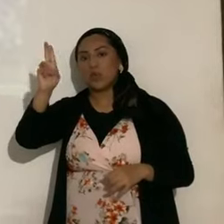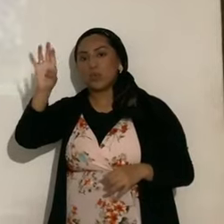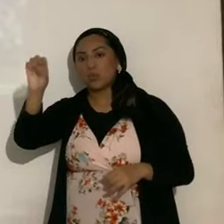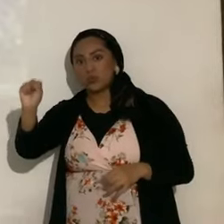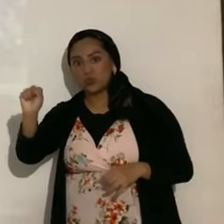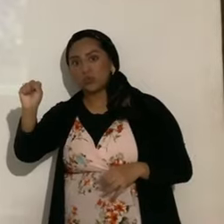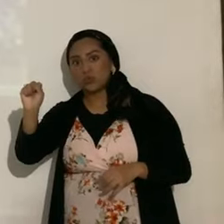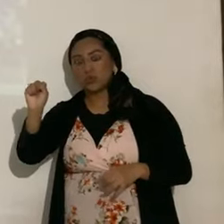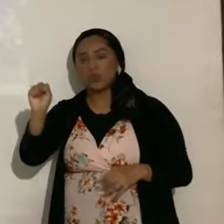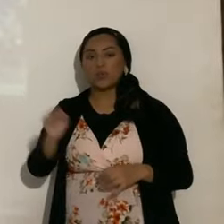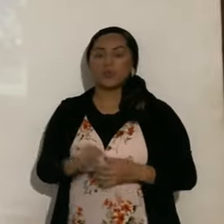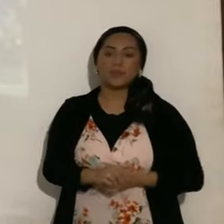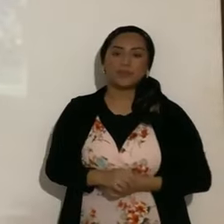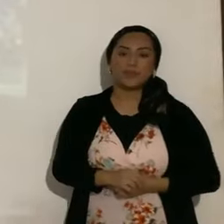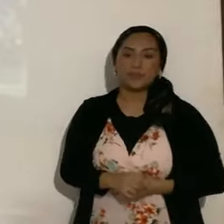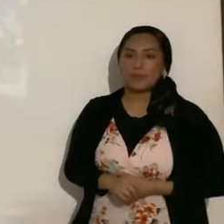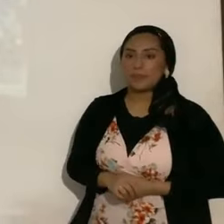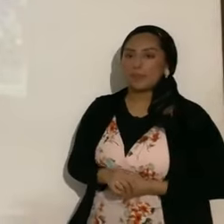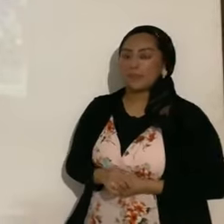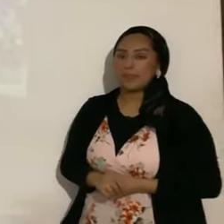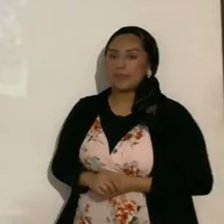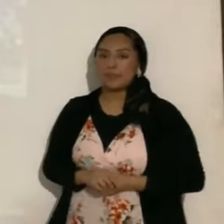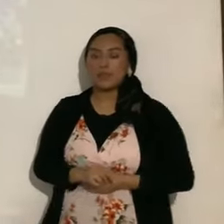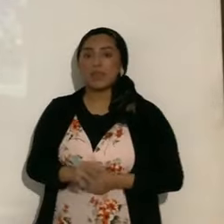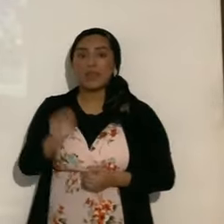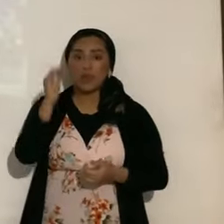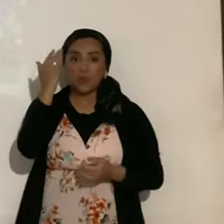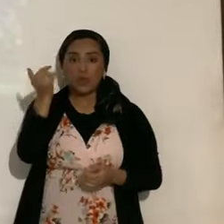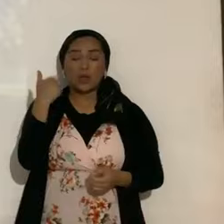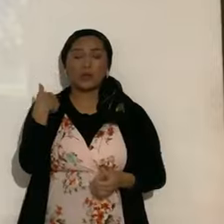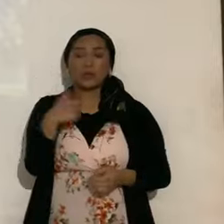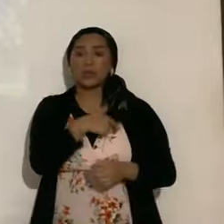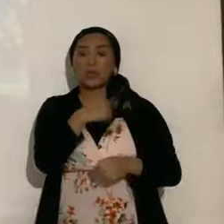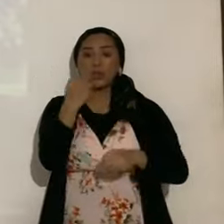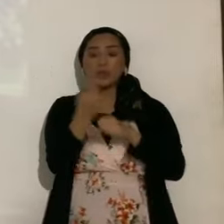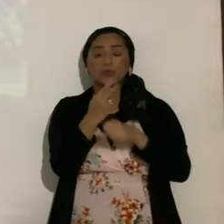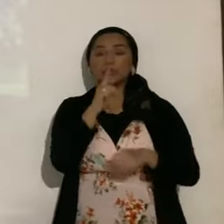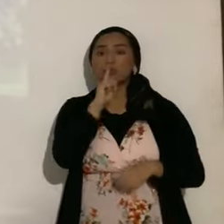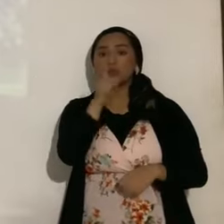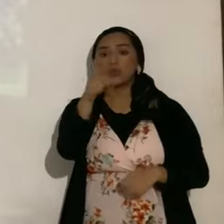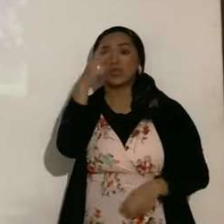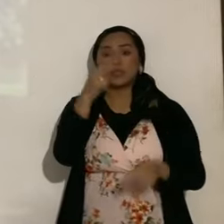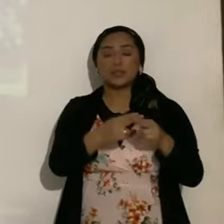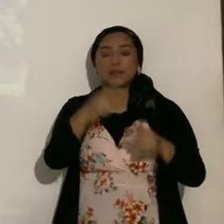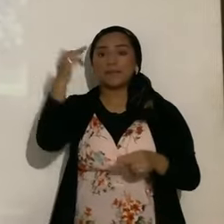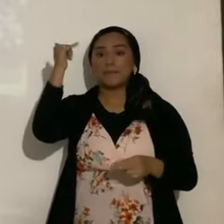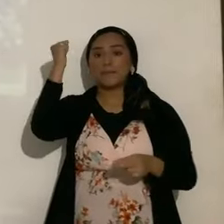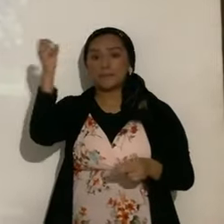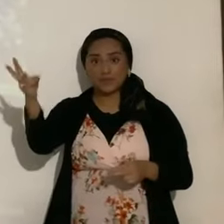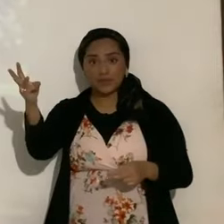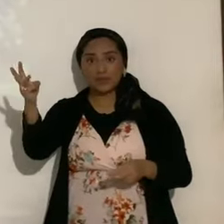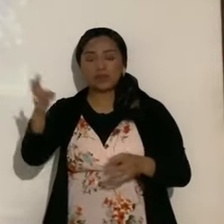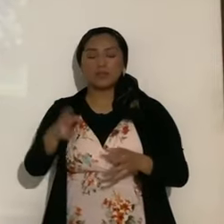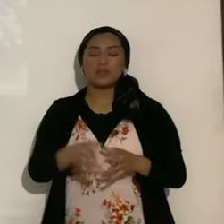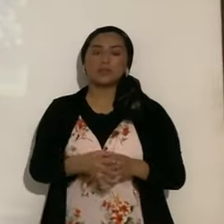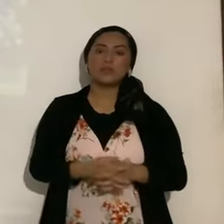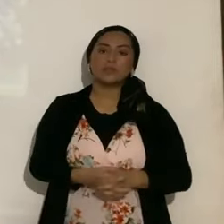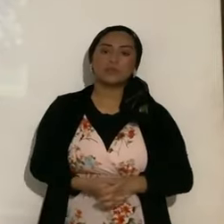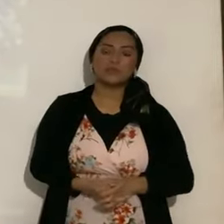correcto, Yahshua, de Yahshua, porque de Júpiter, la mitología romana, padre de los dioses, los hombres, estoy